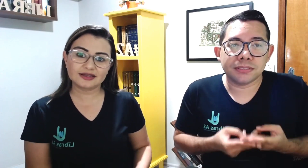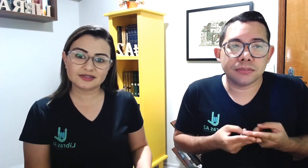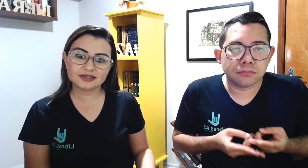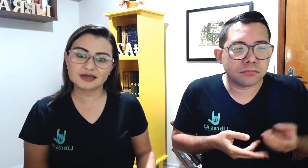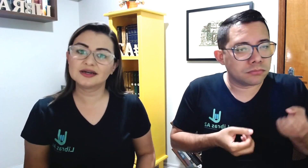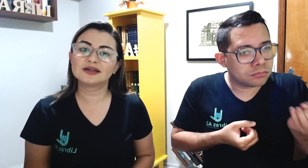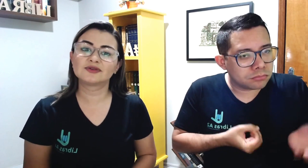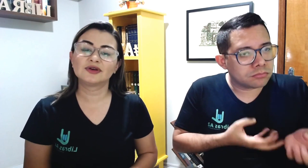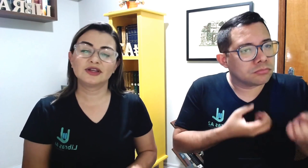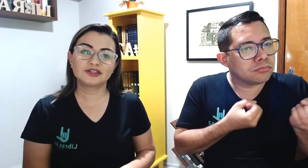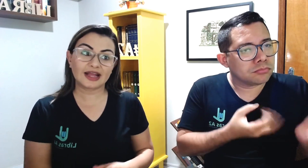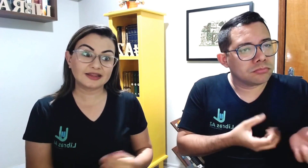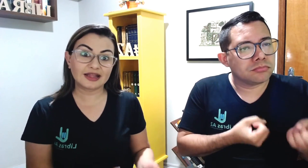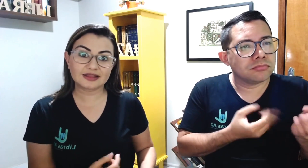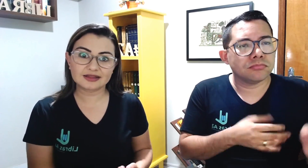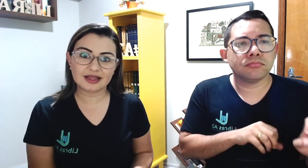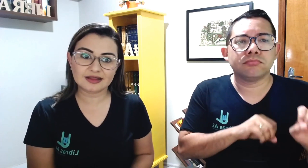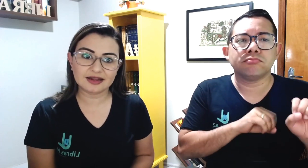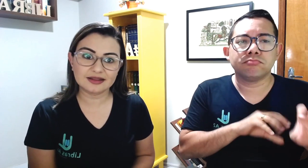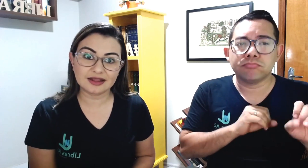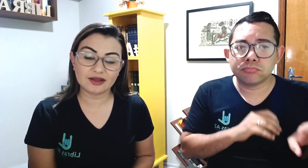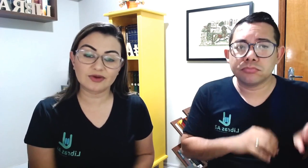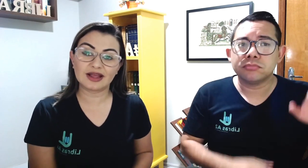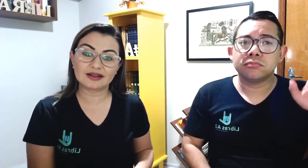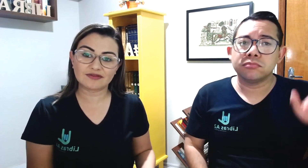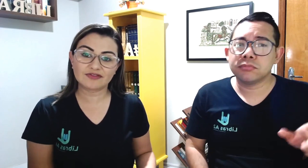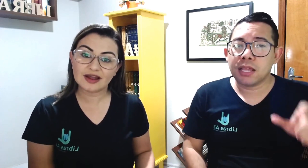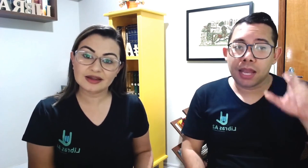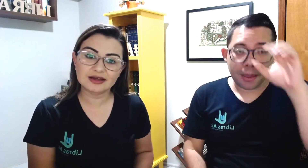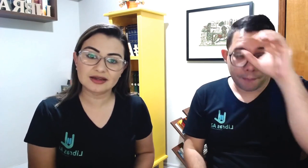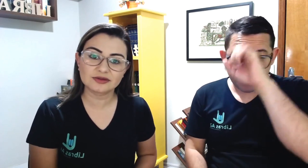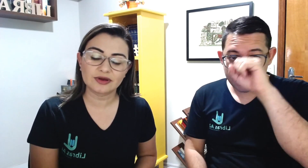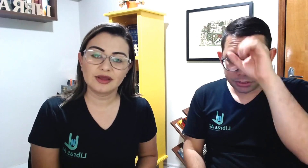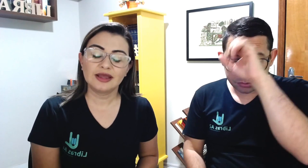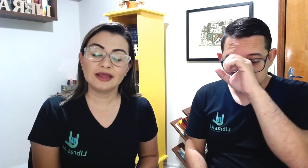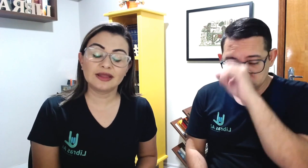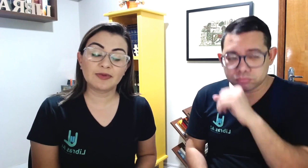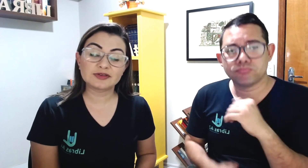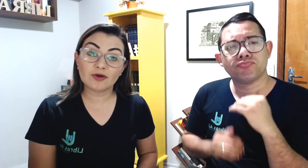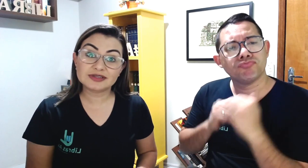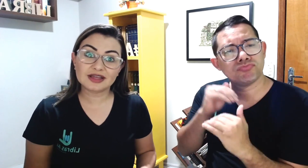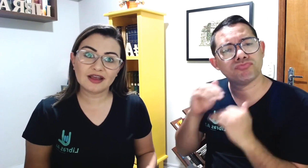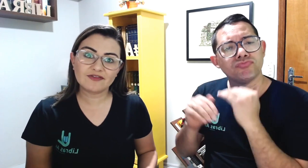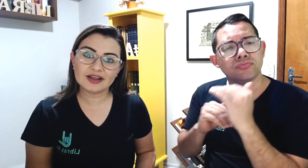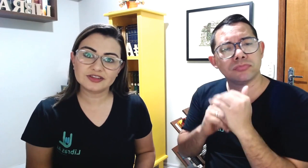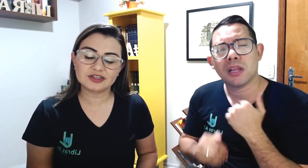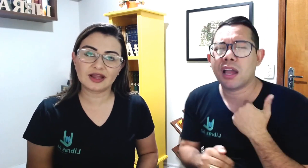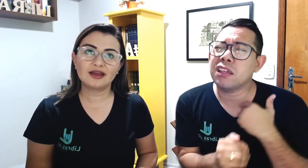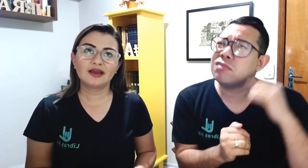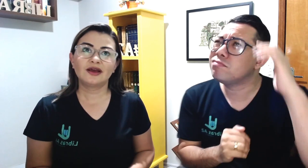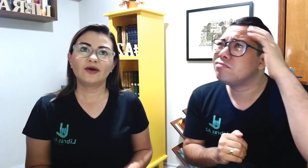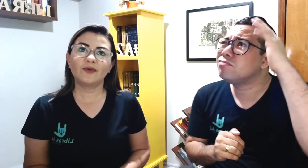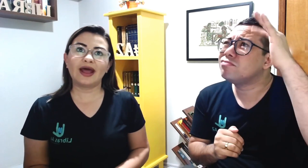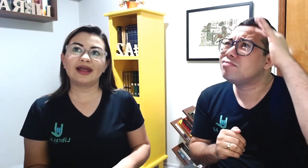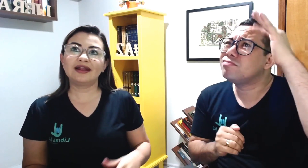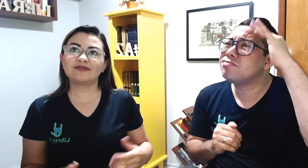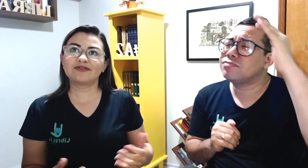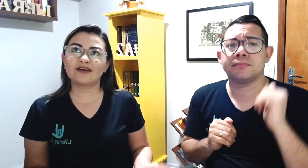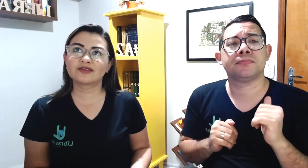ensinando, de estar tentando entender o que ele estava falando, e depois eu comecei a refletir, né. Ué, ele falava